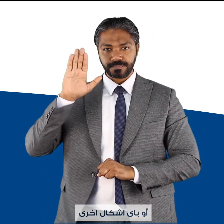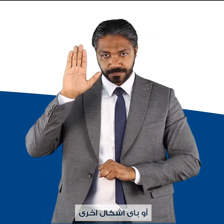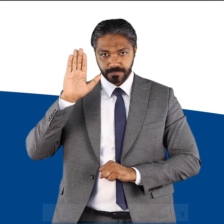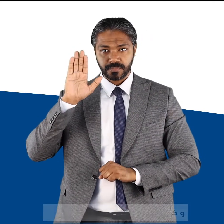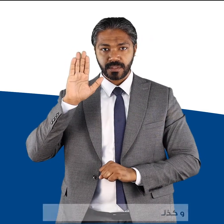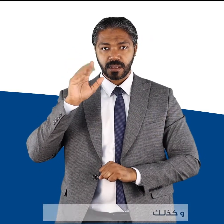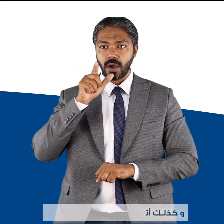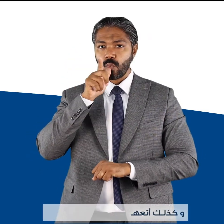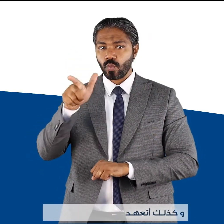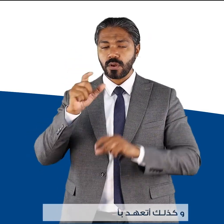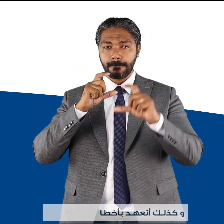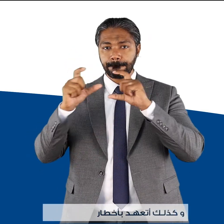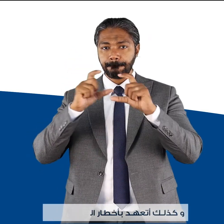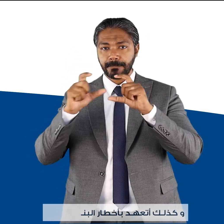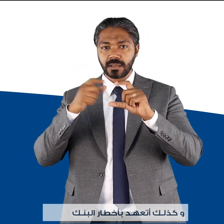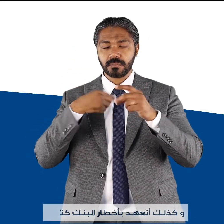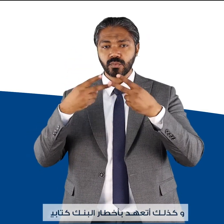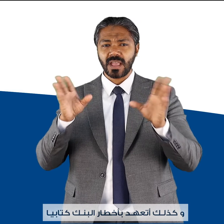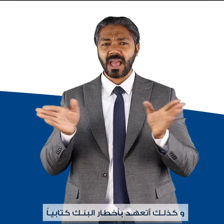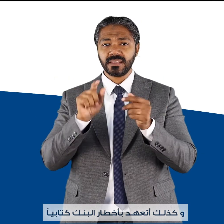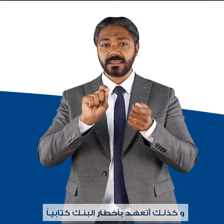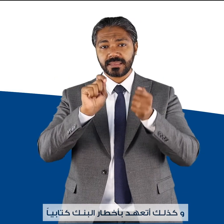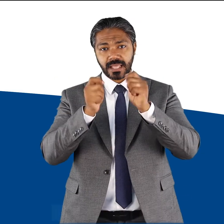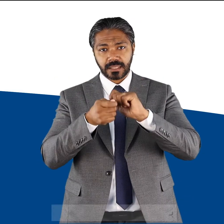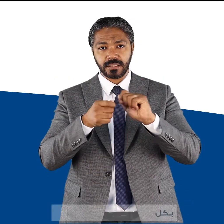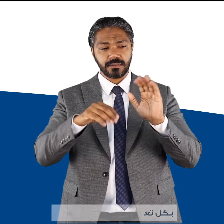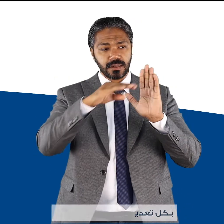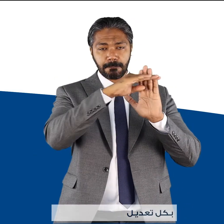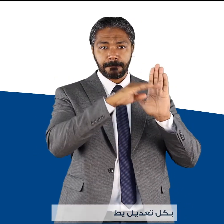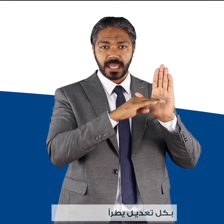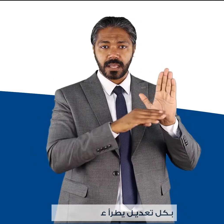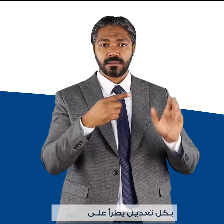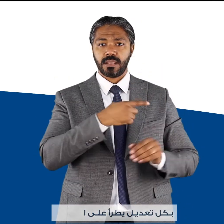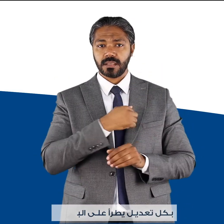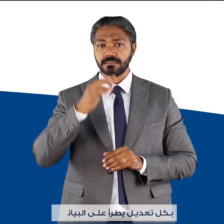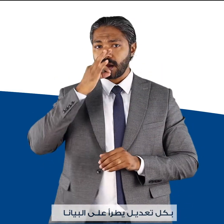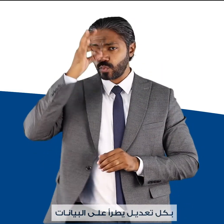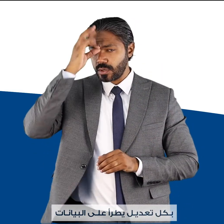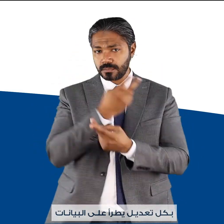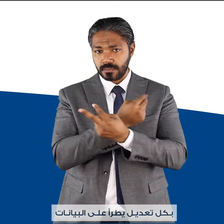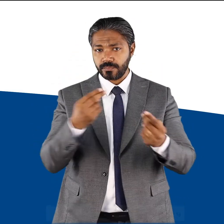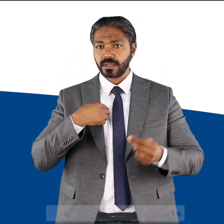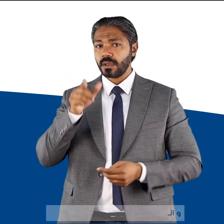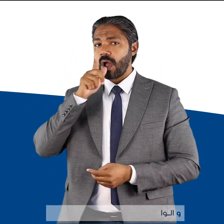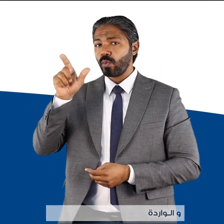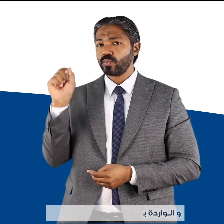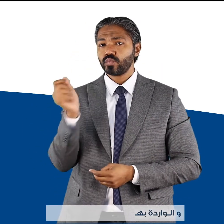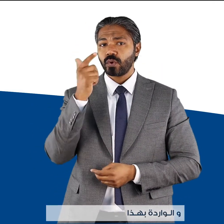وكذلك أتعهد بإختار البنك كتابياً بكل تعديل يطرأ على البيانات والوارد بهذا